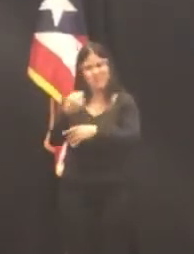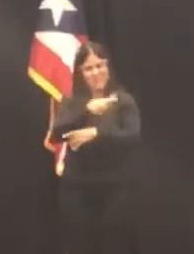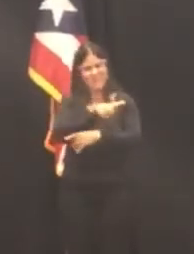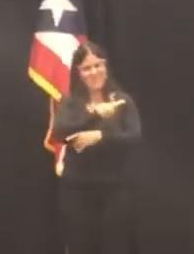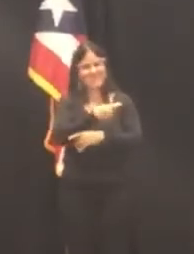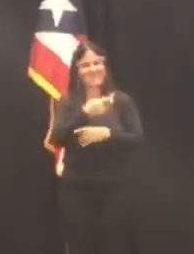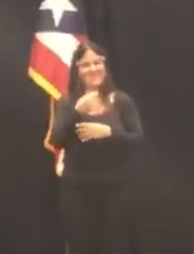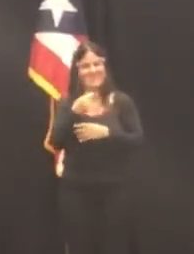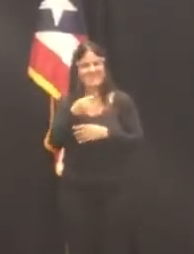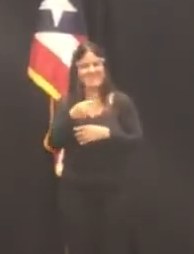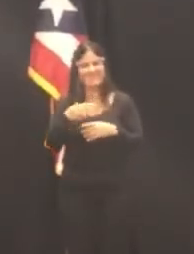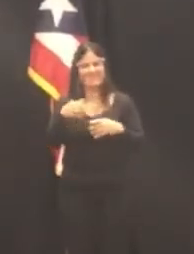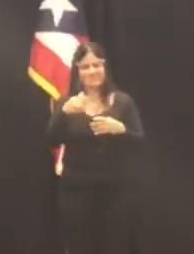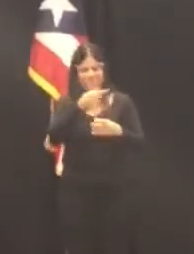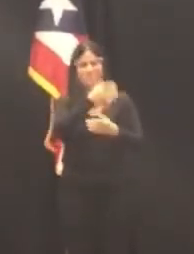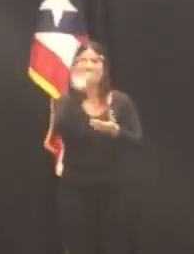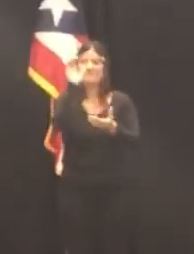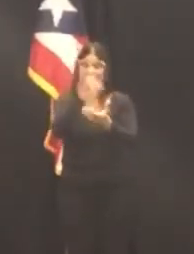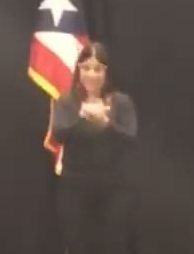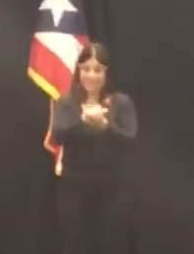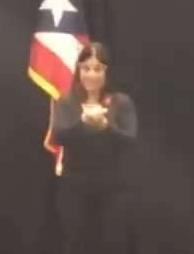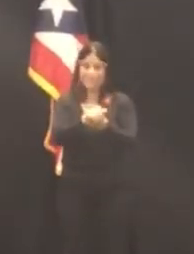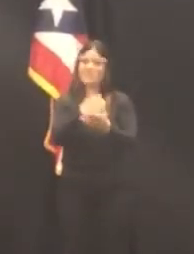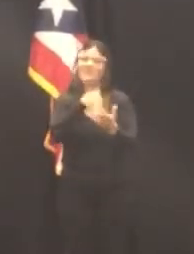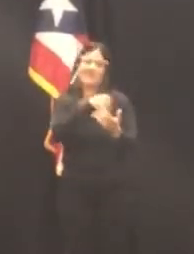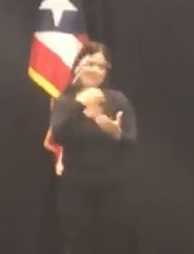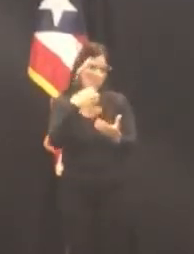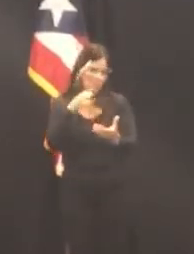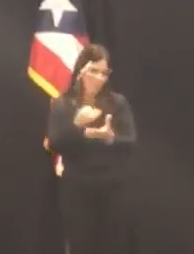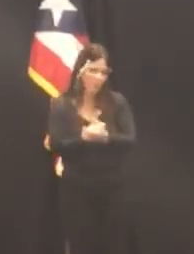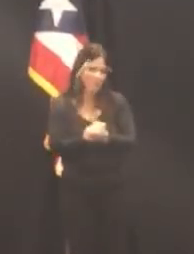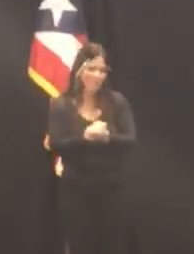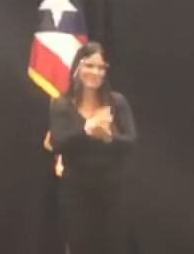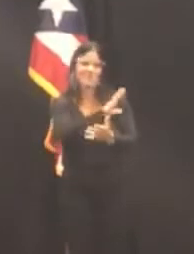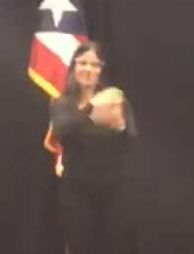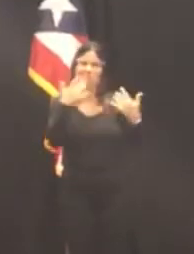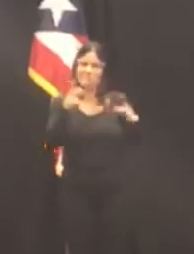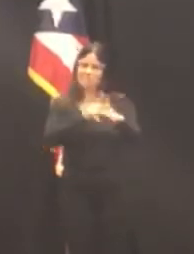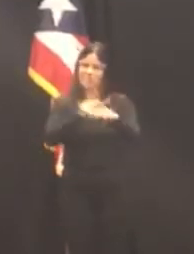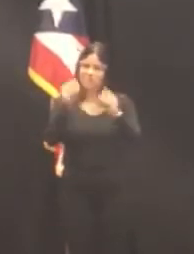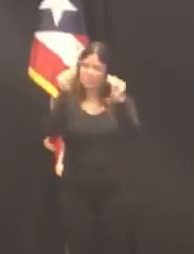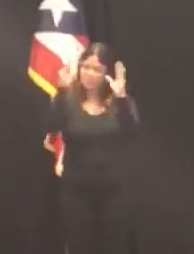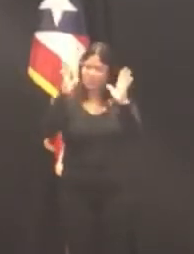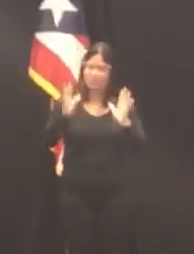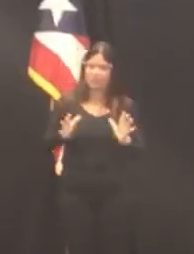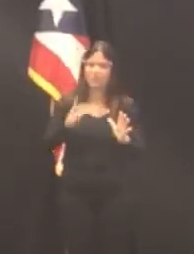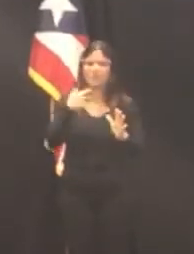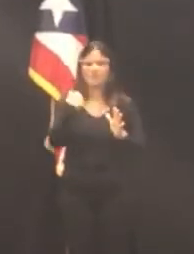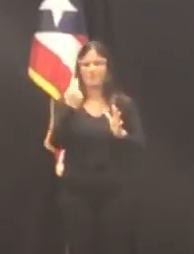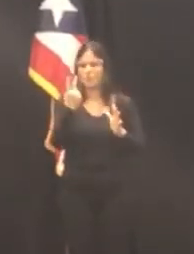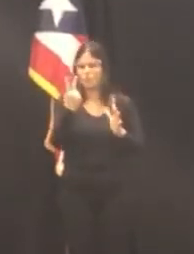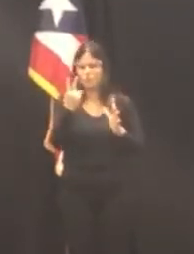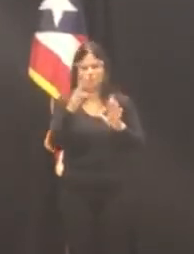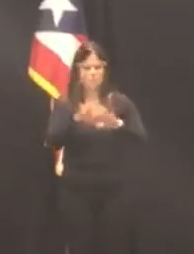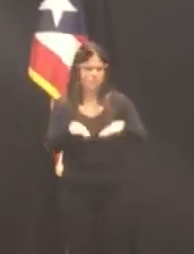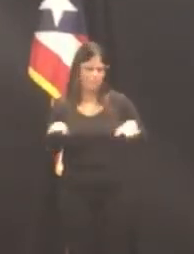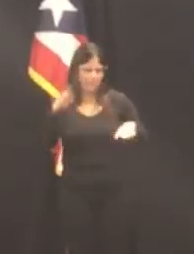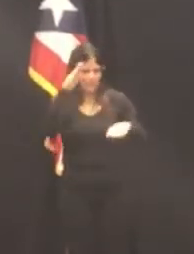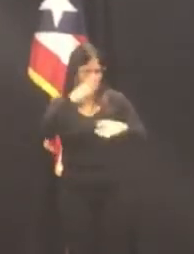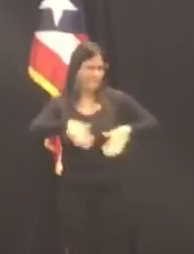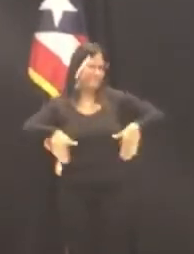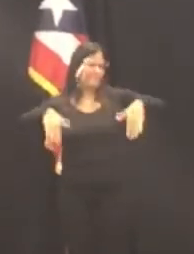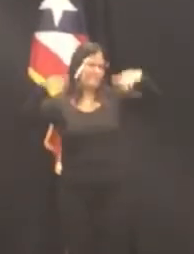profesora Tere de los Santos por 42 años. Tienen dos hijos adultos profesionales que residen en los Estados